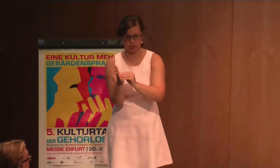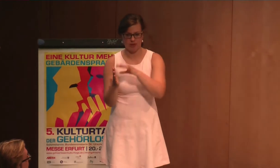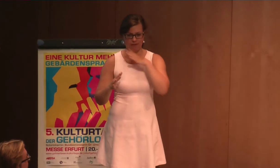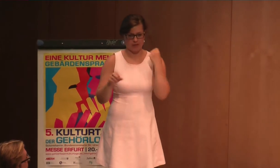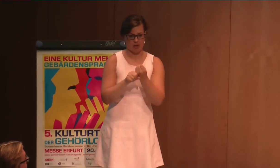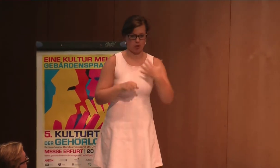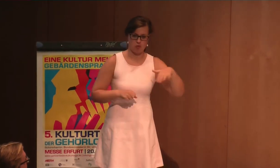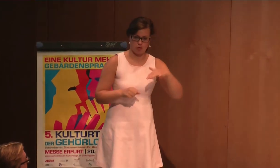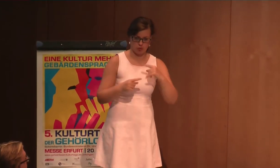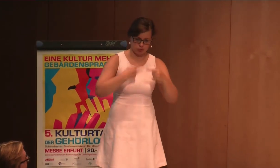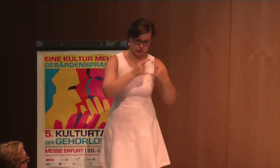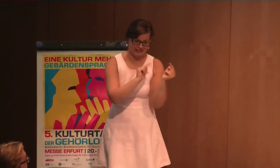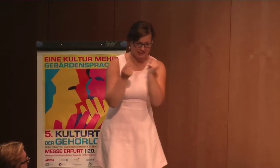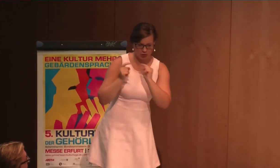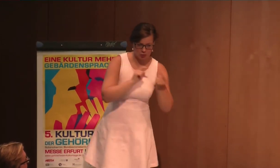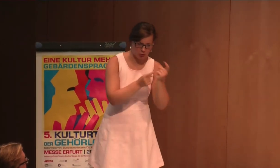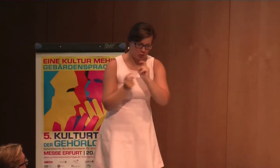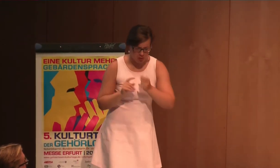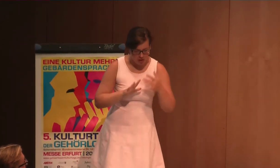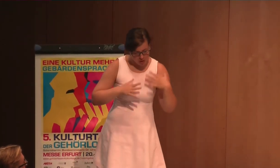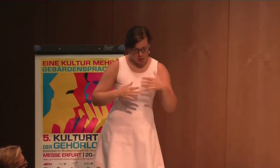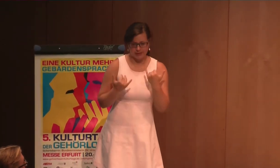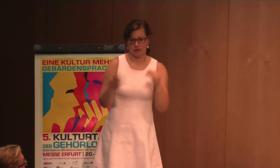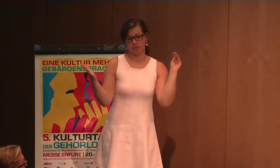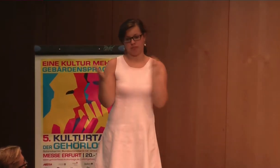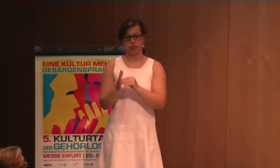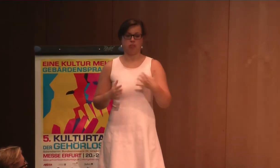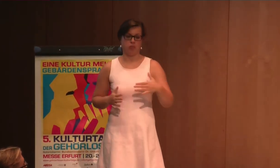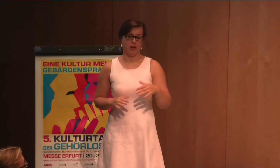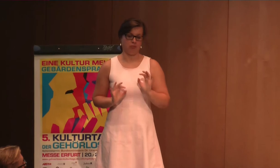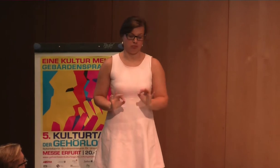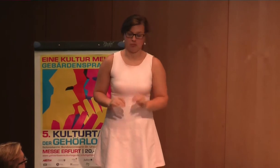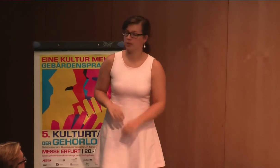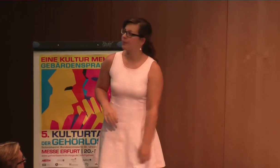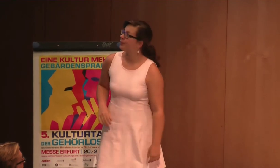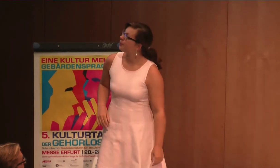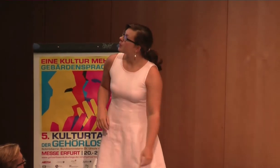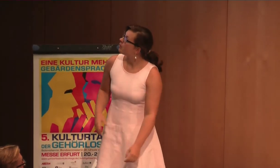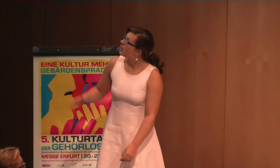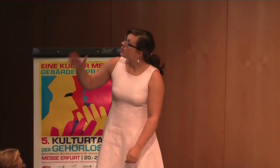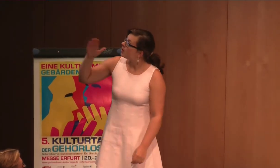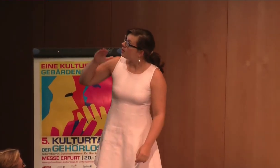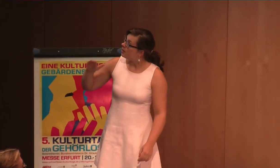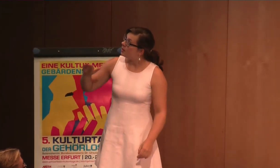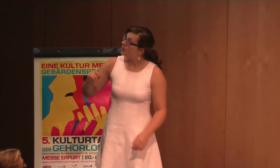dass Gebärdensprache aufgenommen wird in die UN-WRK. Und das war ein sehr langer und schwieriger Prozess, aber es hat dann am Ende geplant.